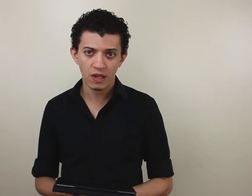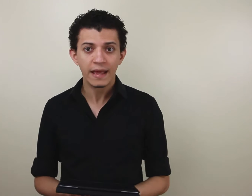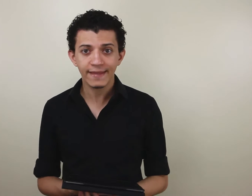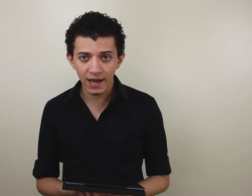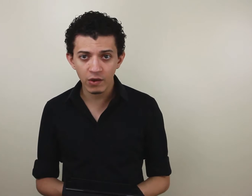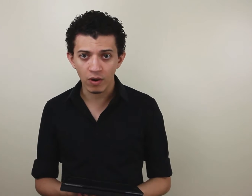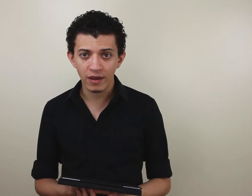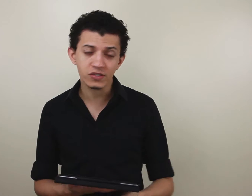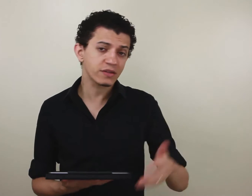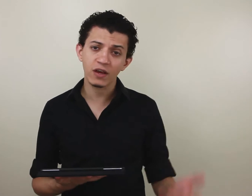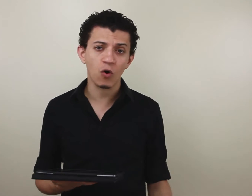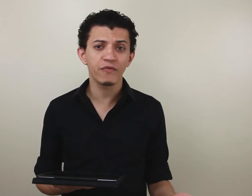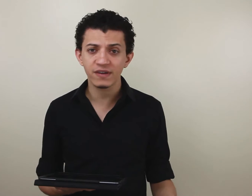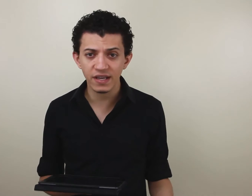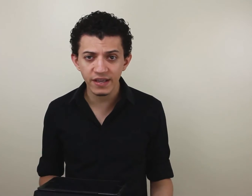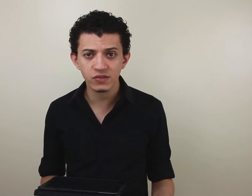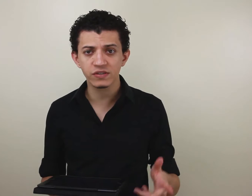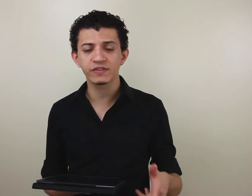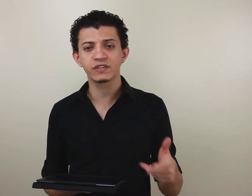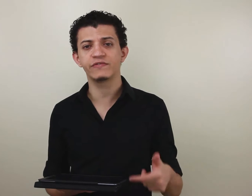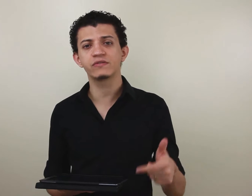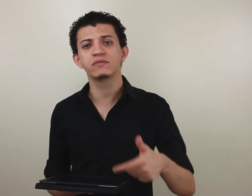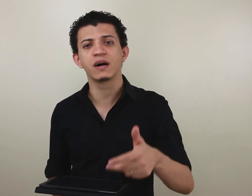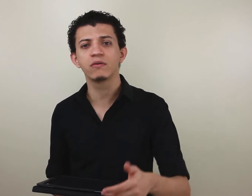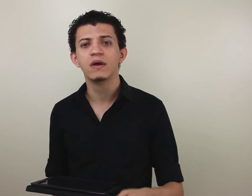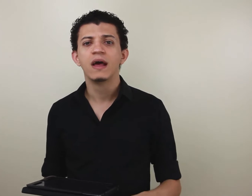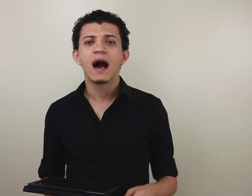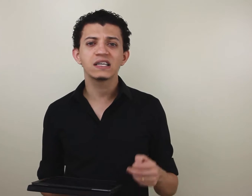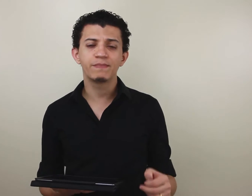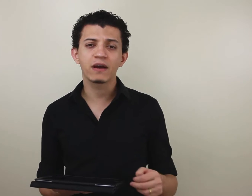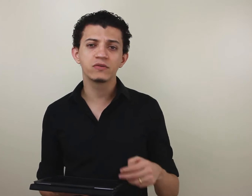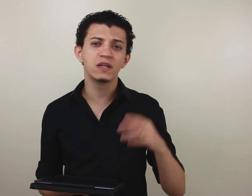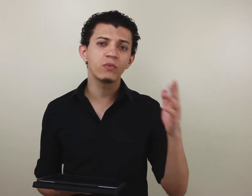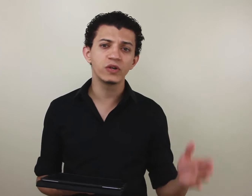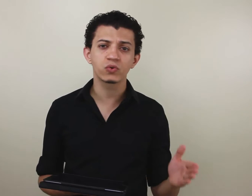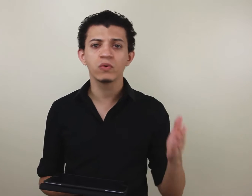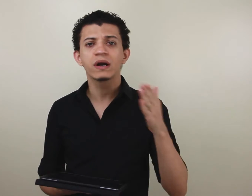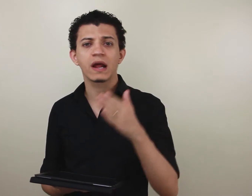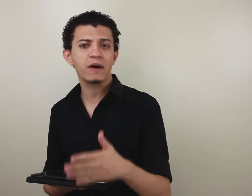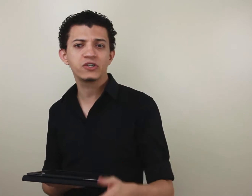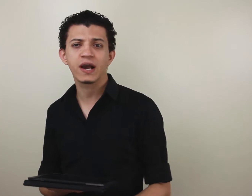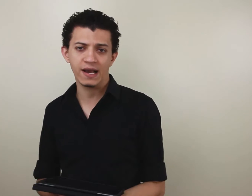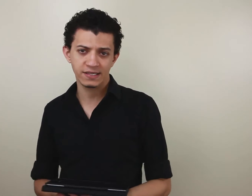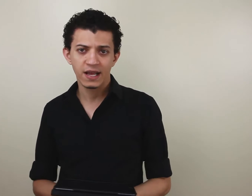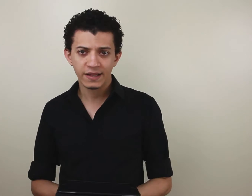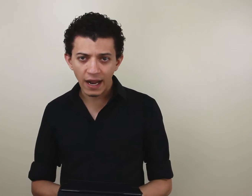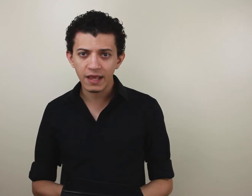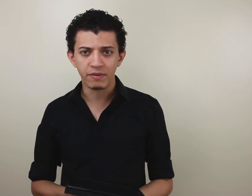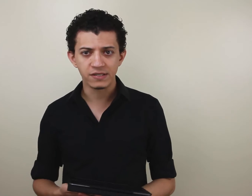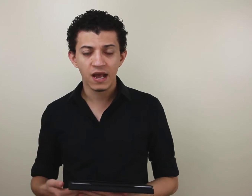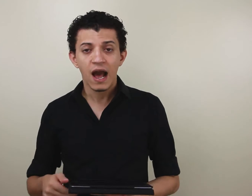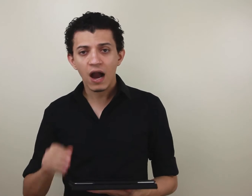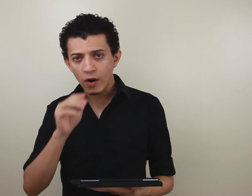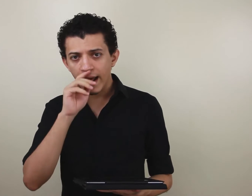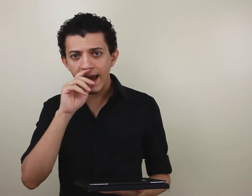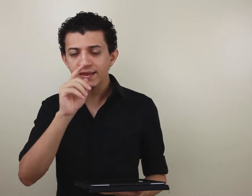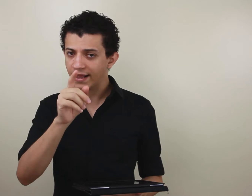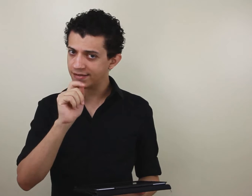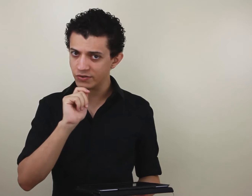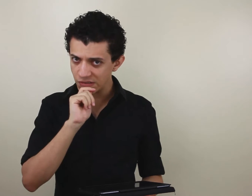da língua. E só tem como fazer isso se você estiver estudando aspectos linguísticos gramaticais da Libras. Agora, é interessante o